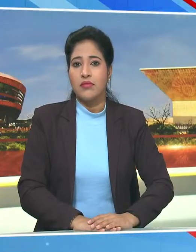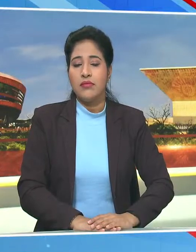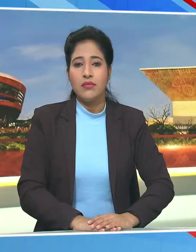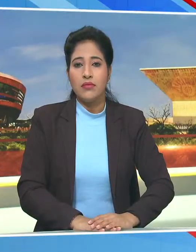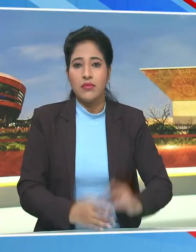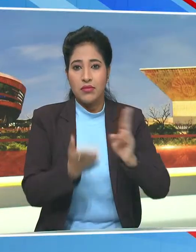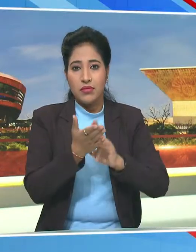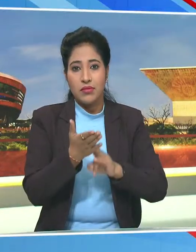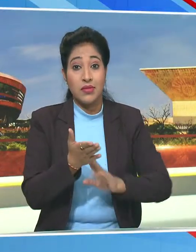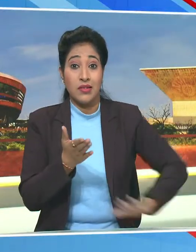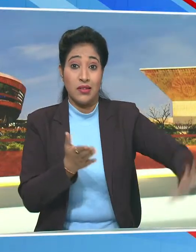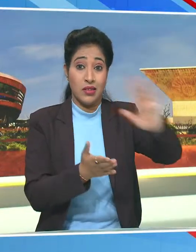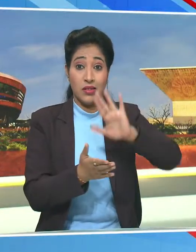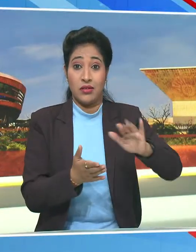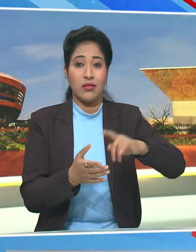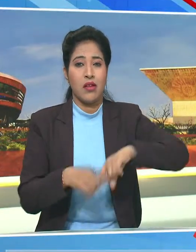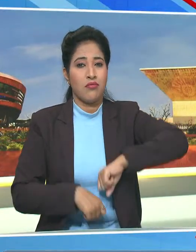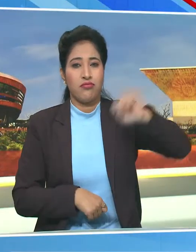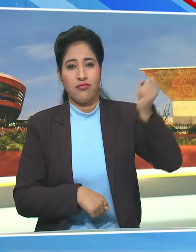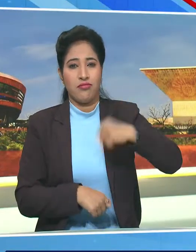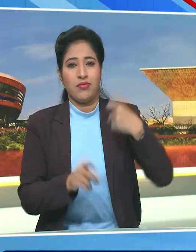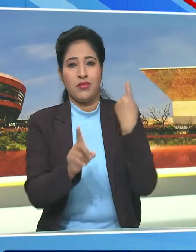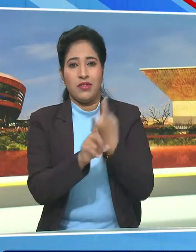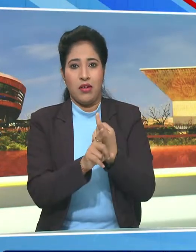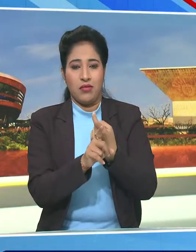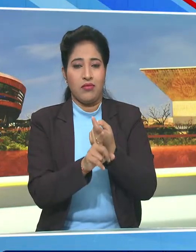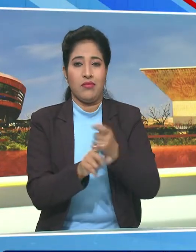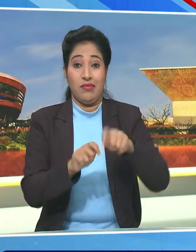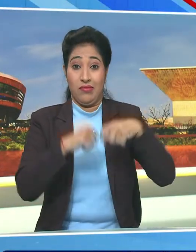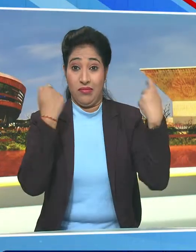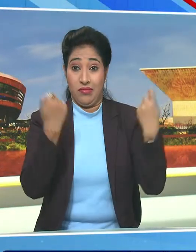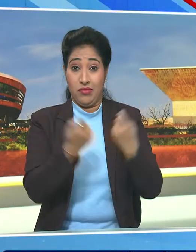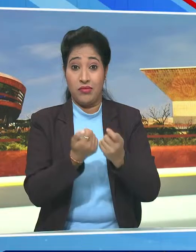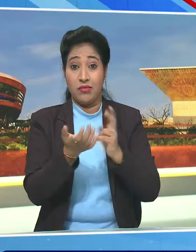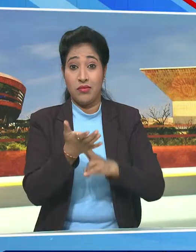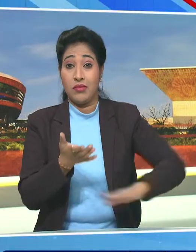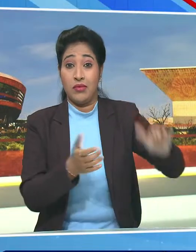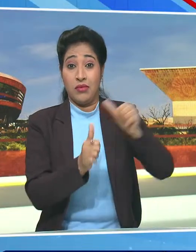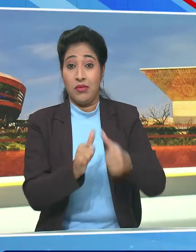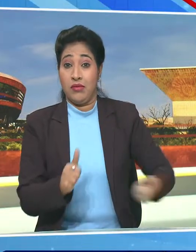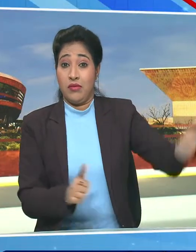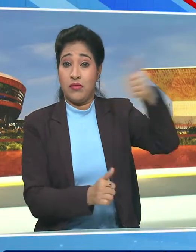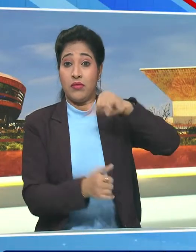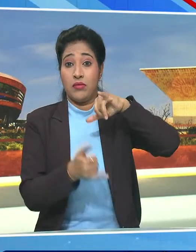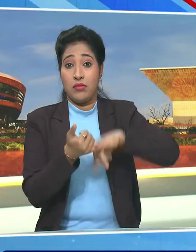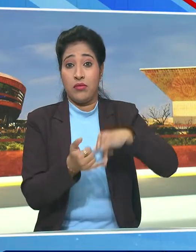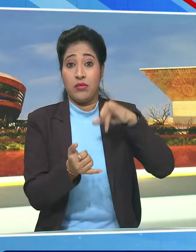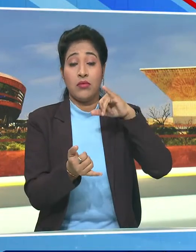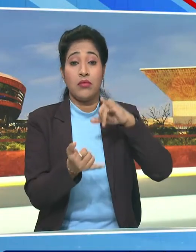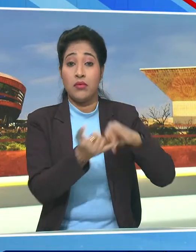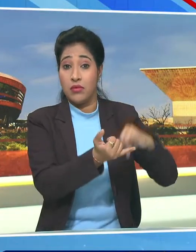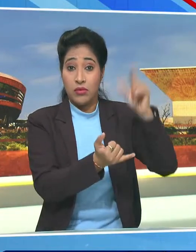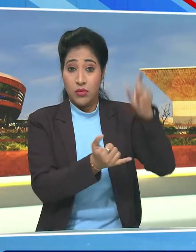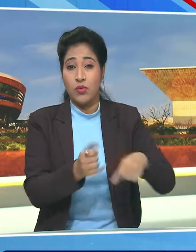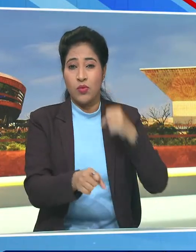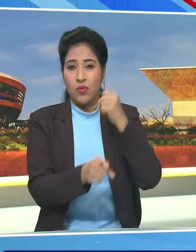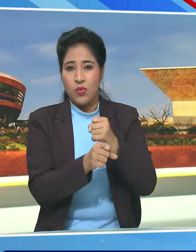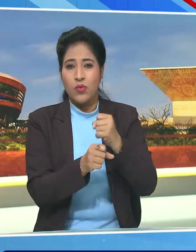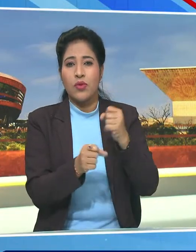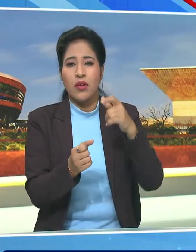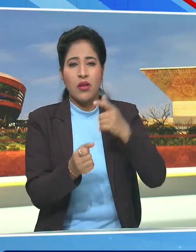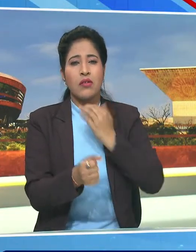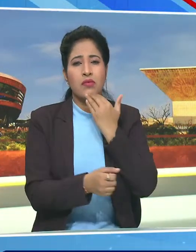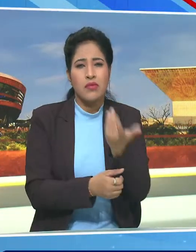श्री राष्टिय राजपूत कर्णी सेना के राष्टिय धक्ष सुगदेव सिंग गोगामेडी की जैपूर में गोली मार कर